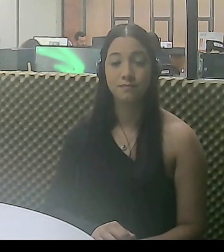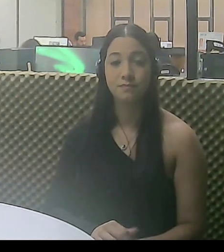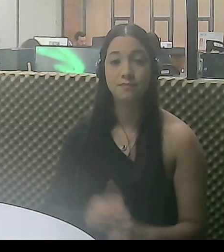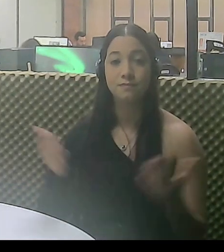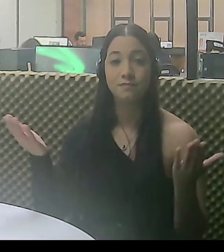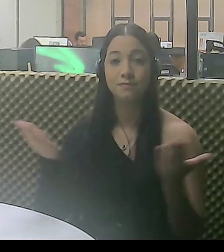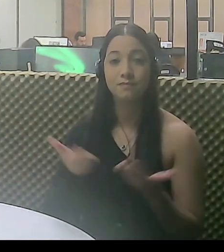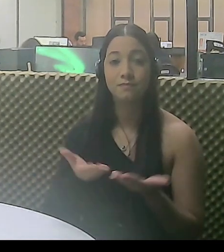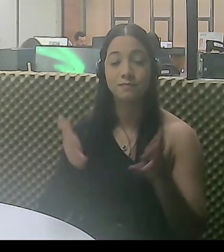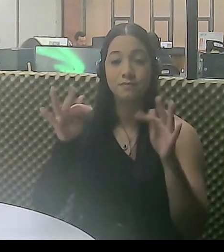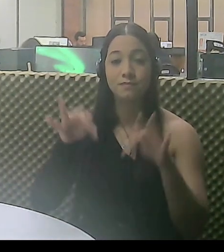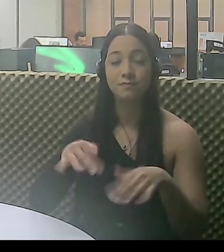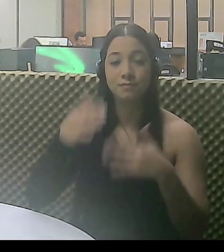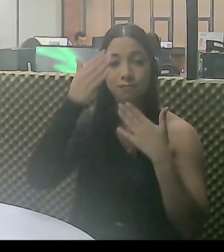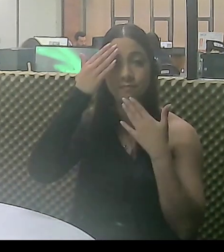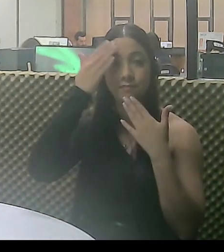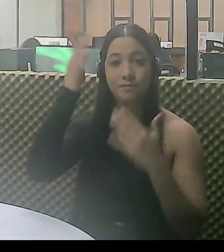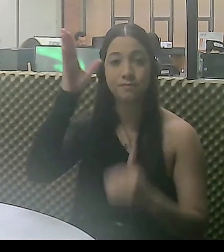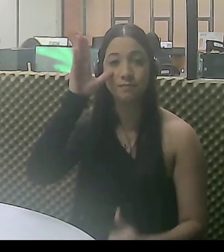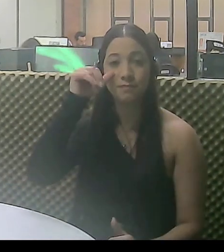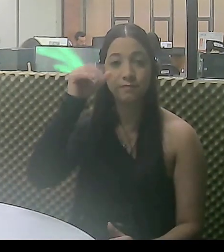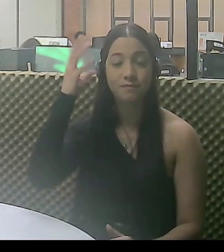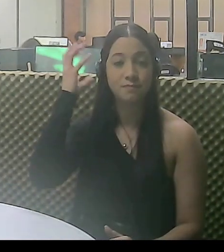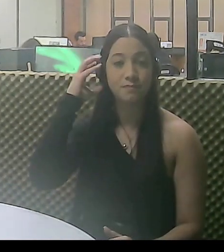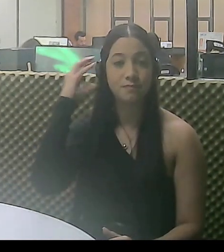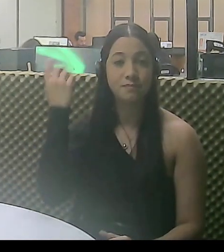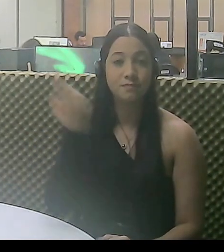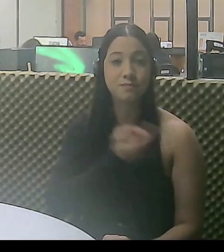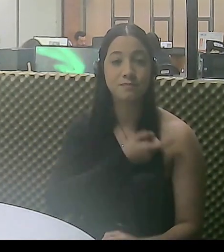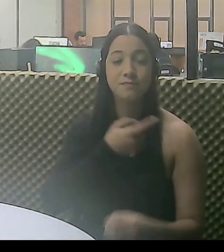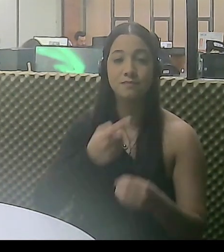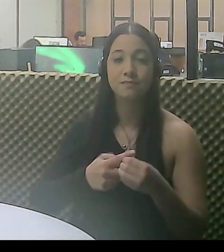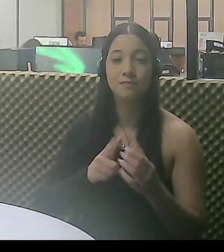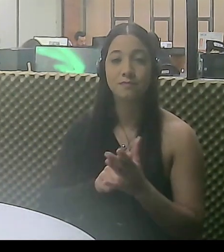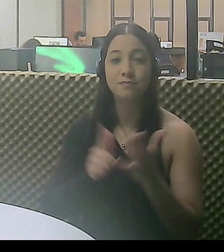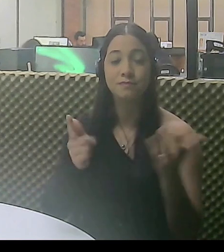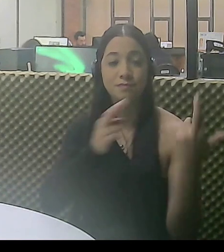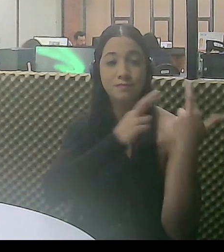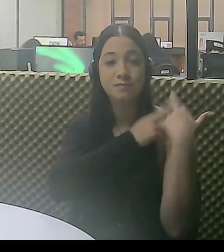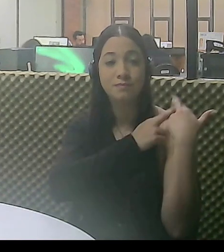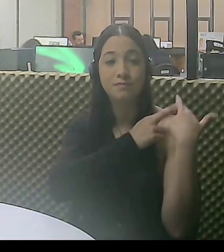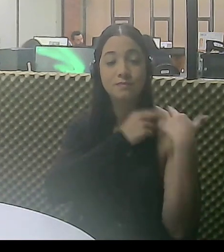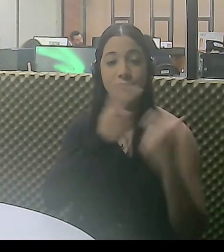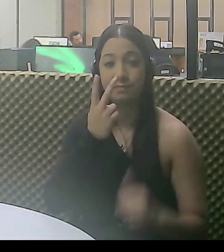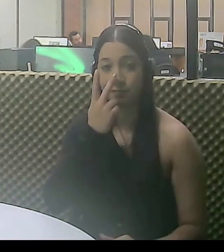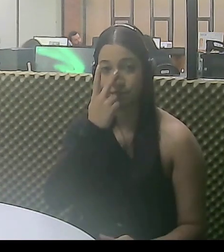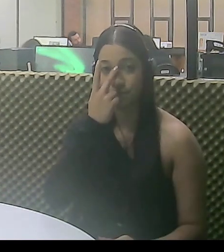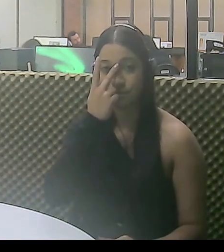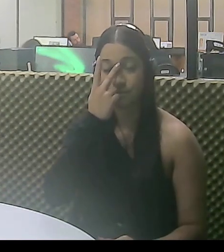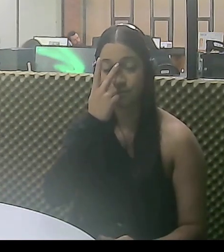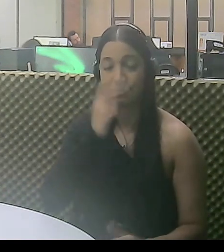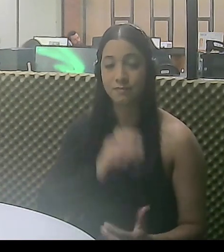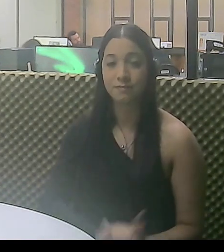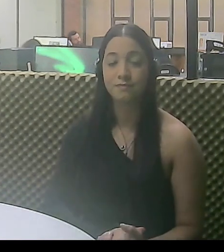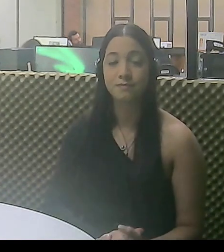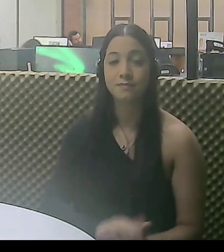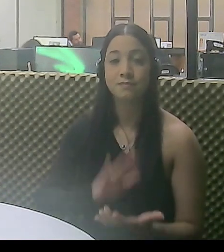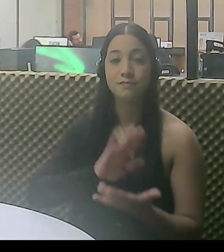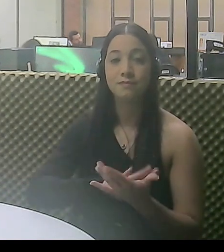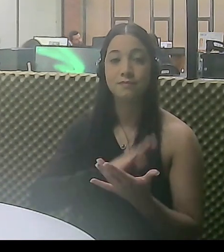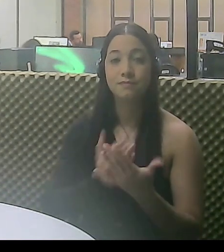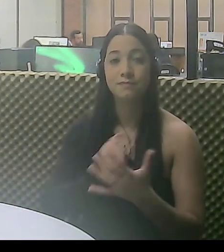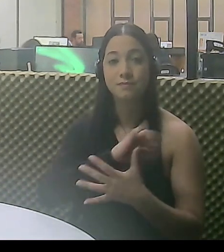A edição de hoje fica por aqui. Obrigado pela sua audiência, Rádio Nossa Cidade. Jornalista responsável pela edição, Vanessa